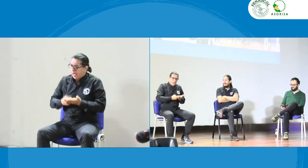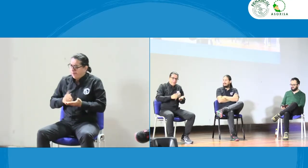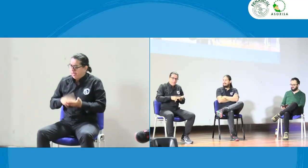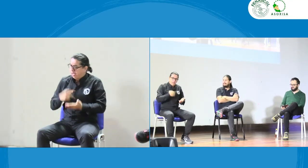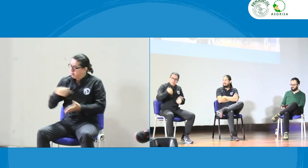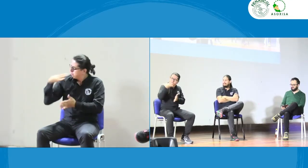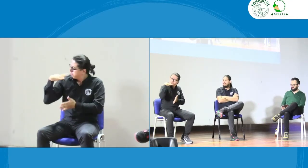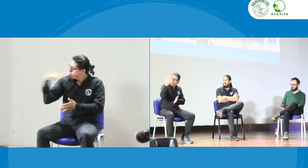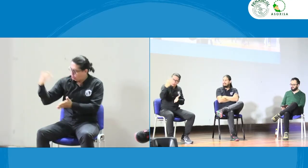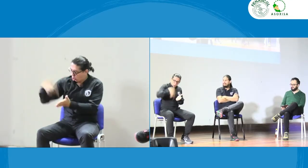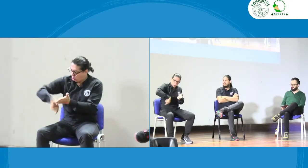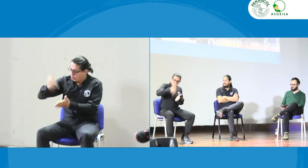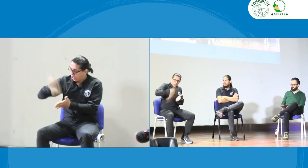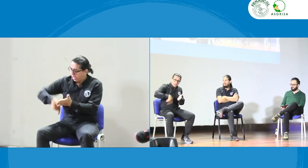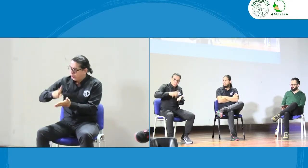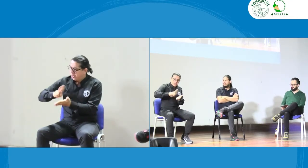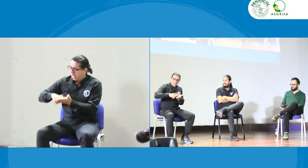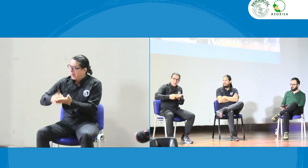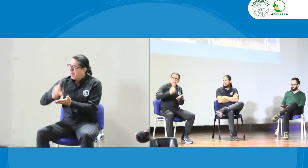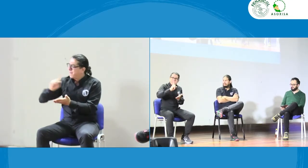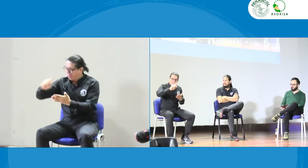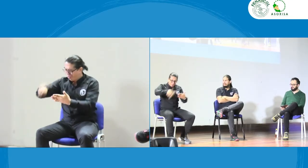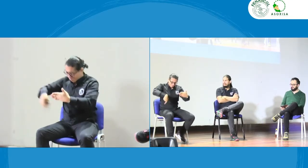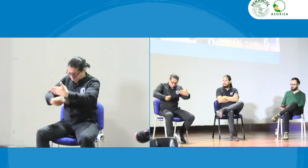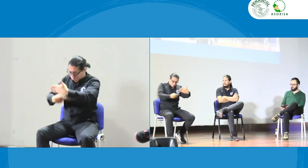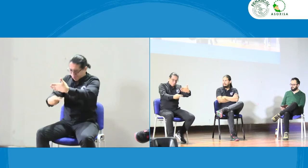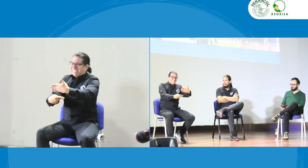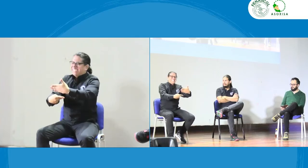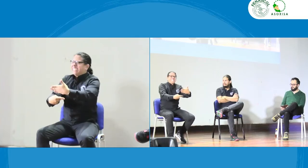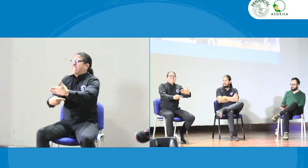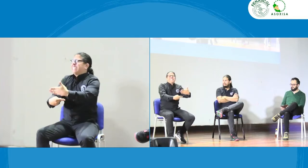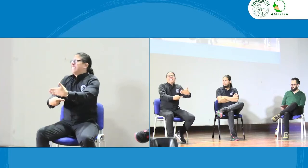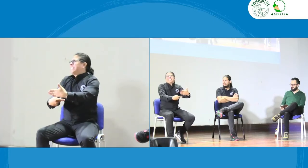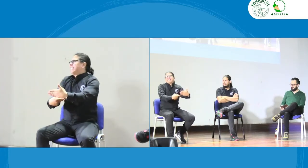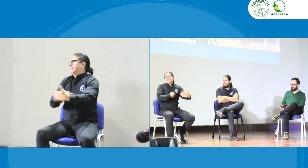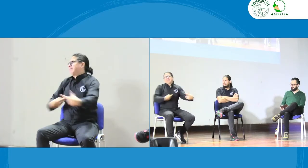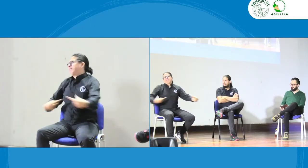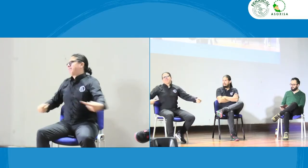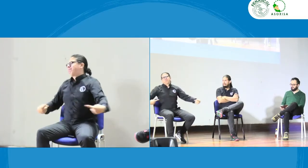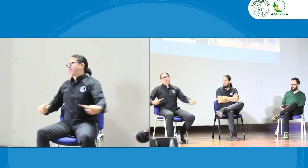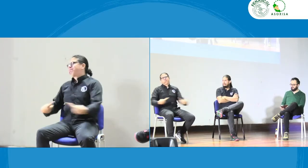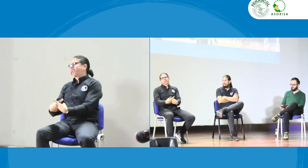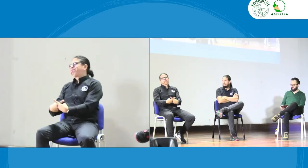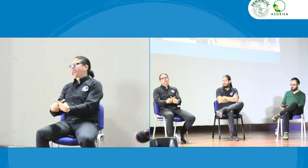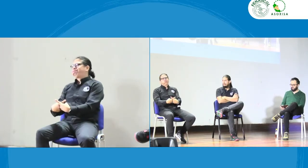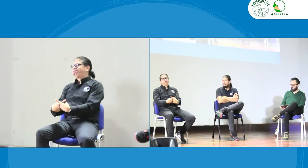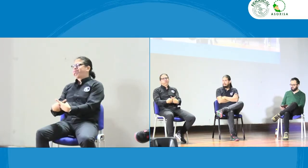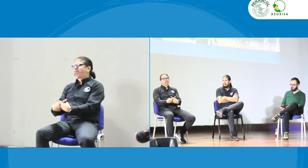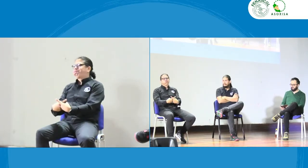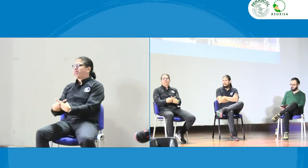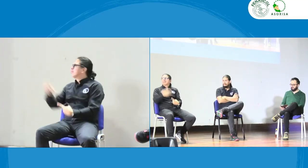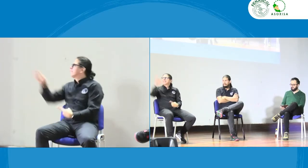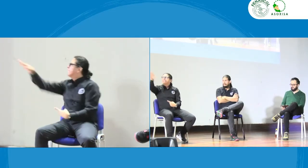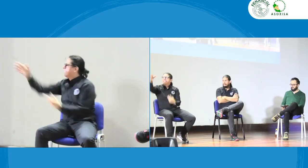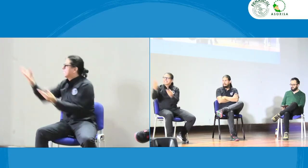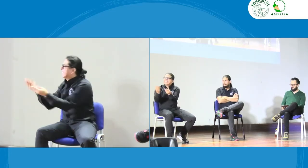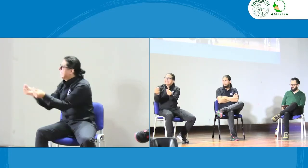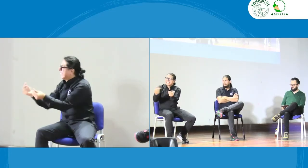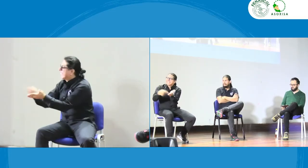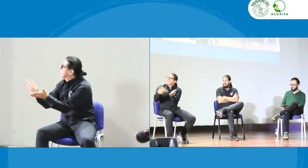conocimiento y quien conoce el rol del intérprete y ha sido escogido para contratar es a mí como